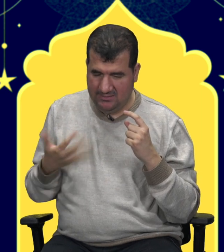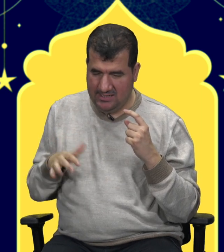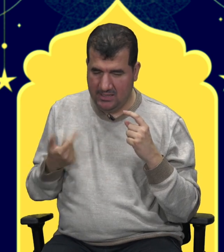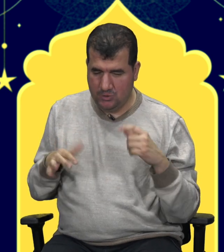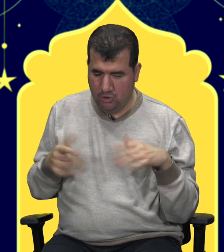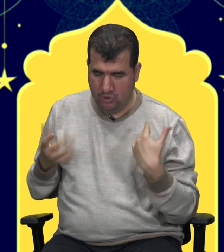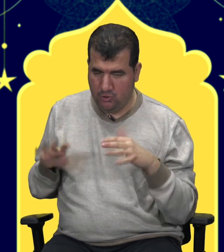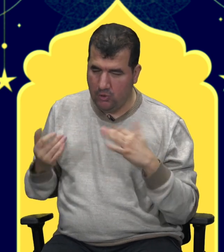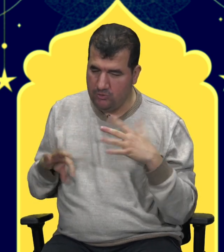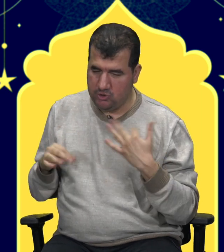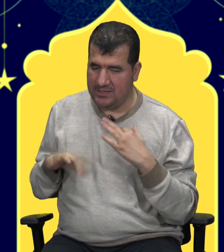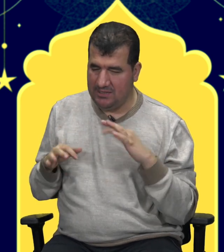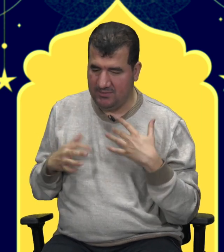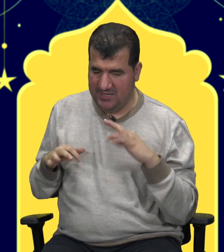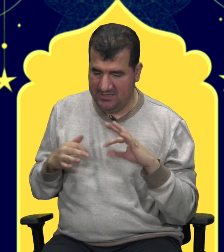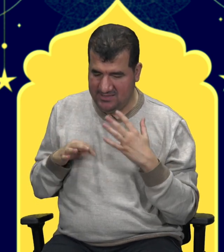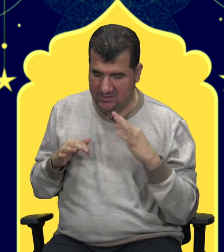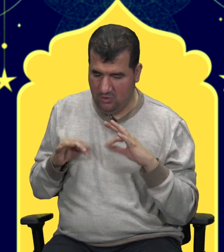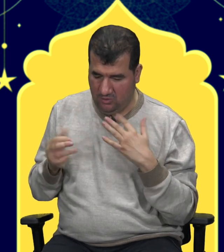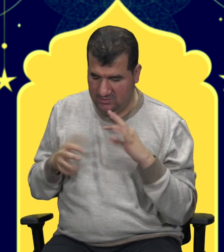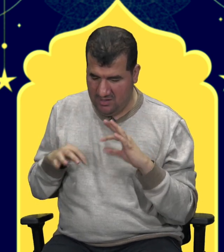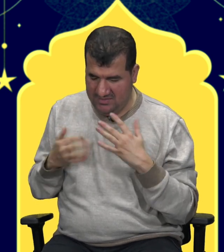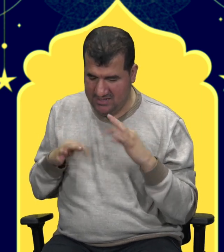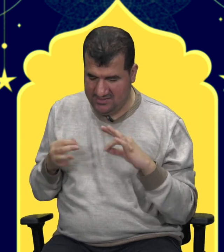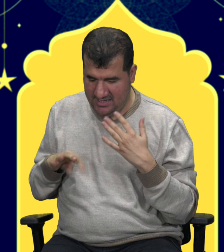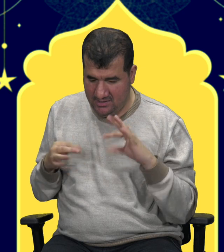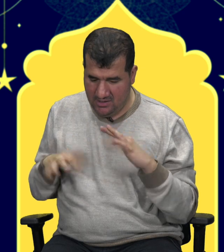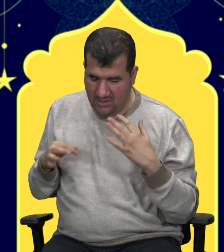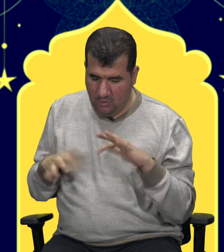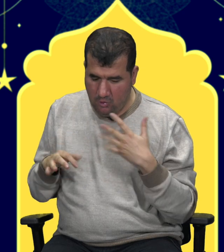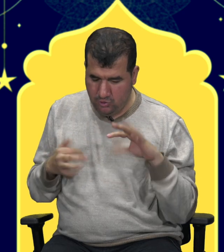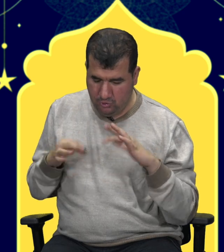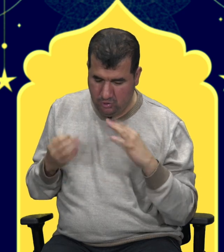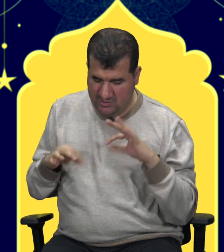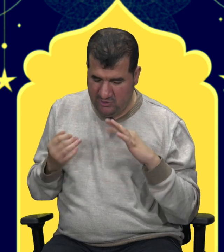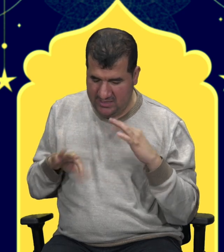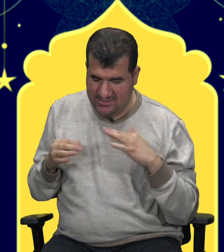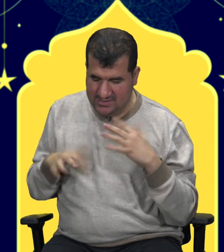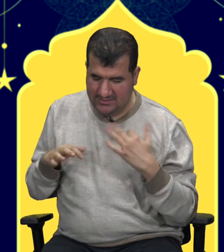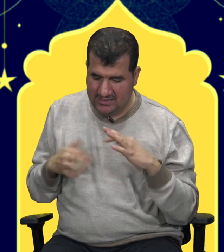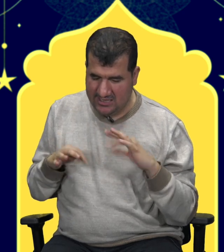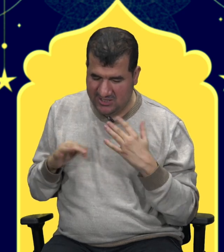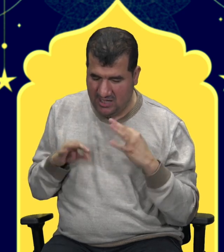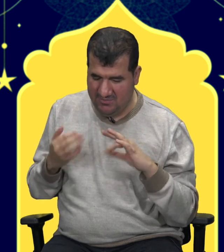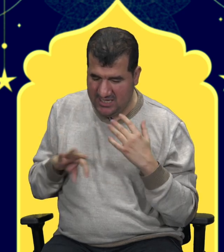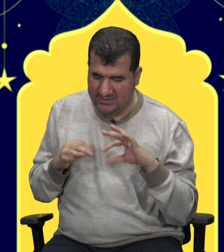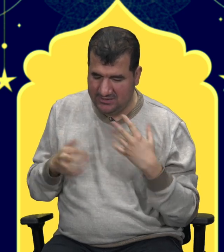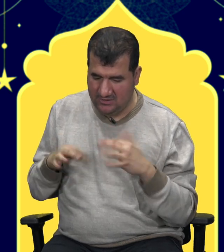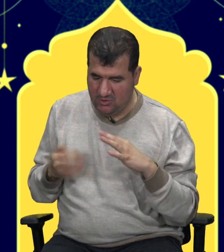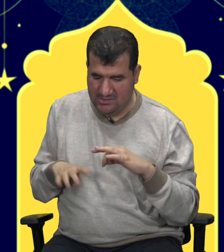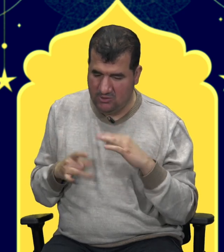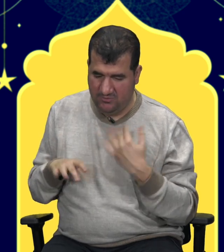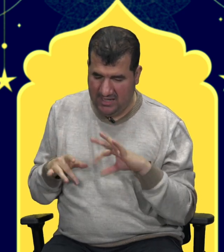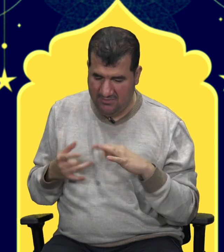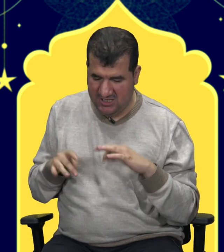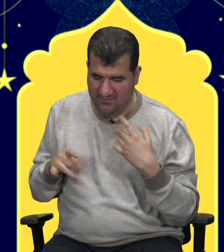çok şükür olumsuz anlamda bir etkisi yok. Tam tersine. Oruç tuttukça böyle insanlara karşı daha bir yakınlık gösteriyorum, daha bir şefkat